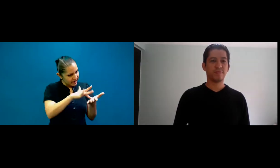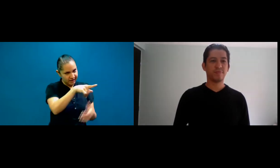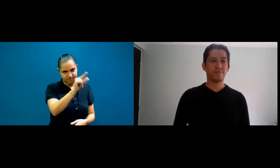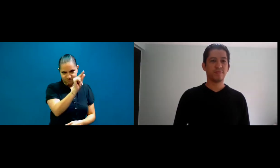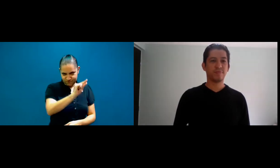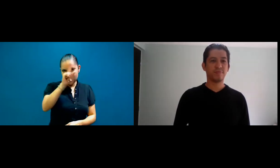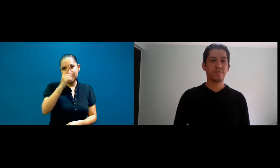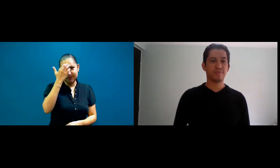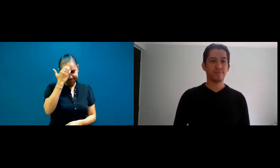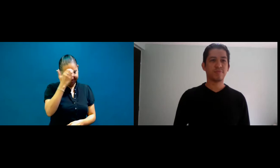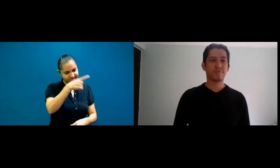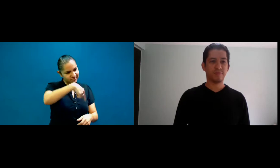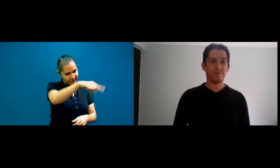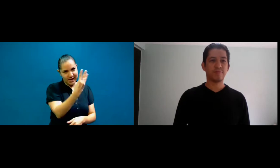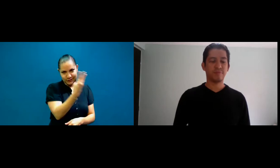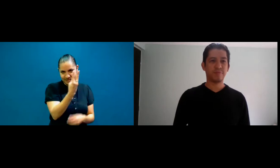día de hoy. Muchísimas gracias a los tres.